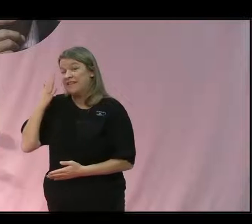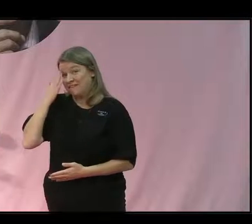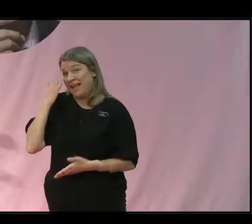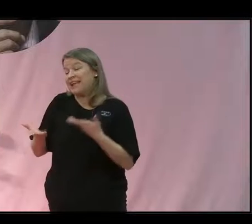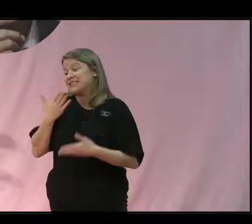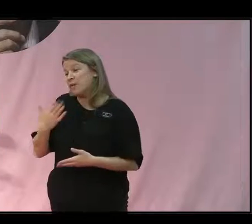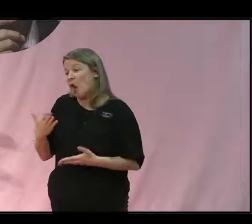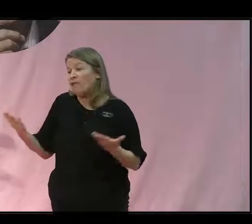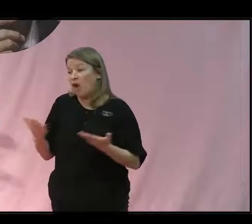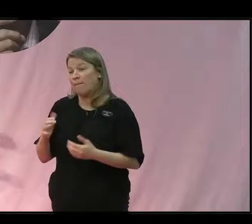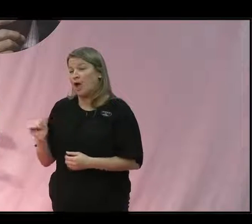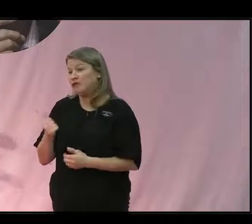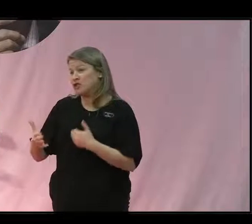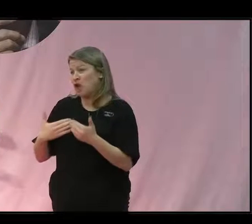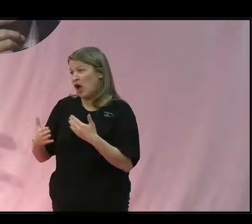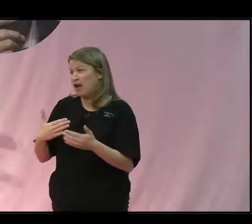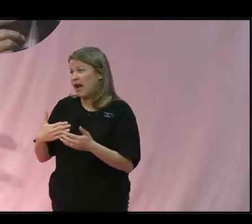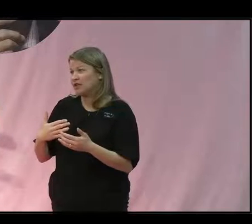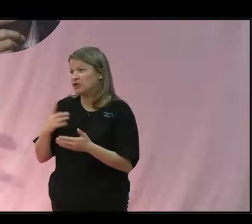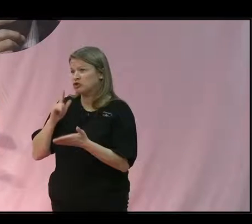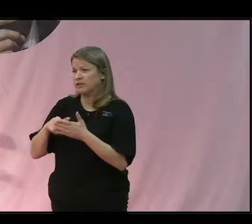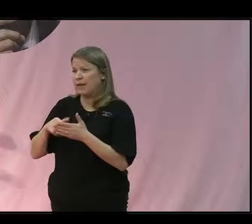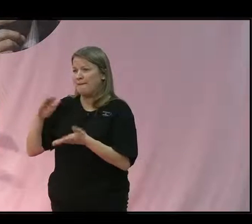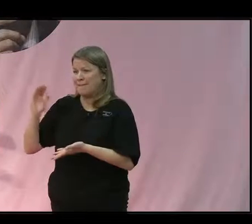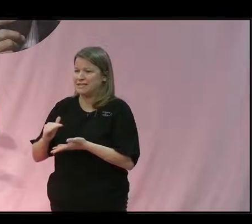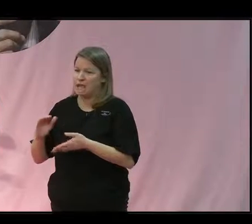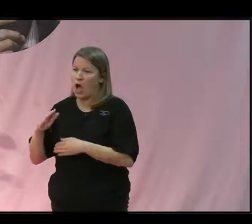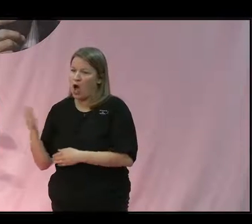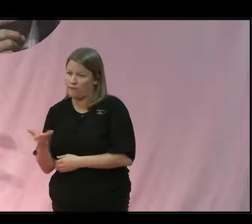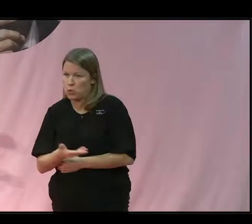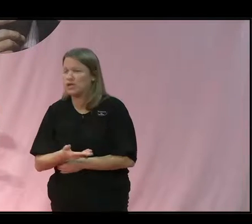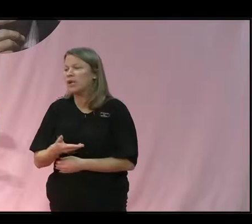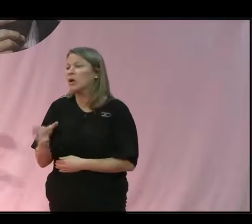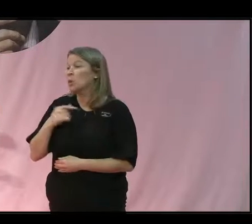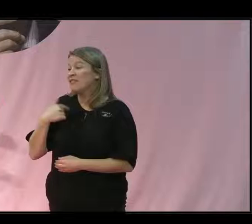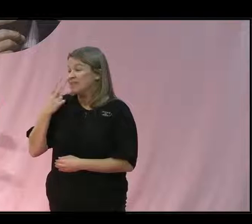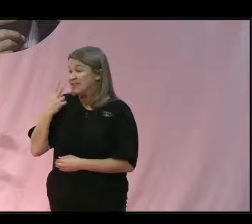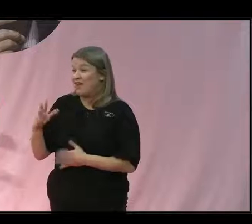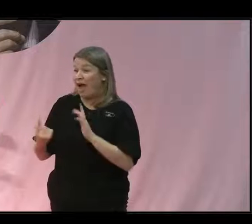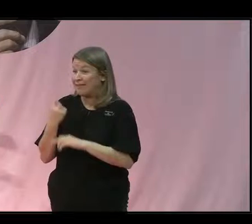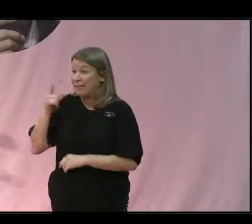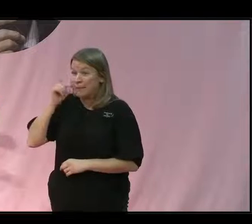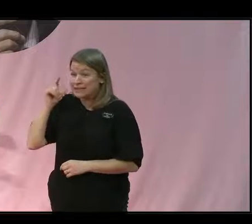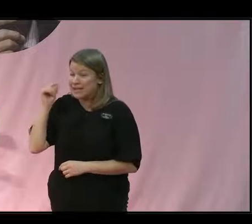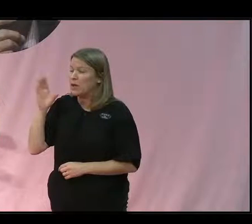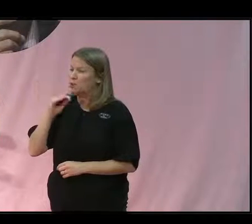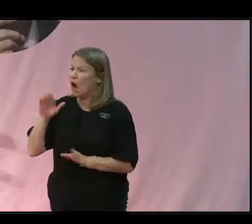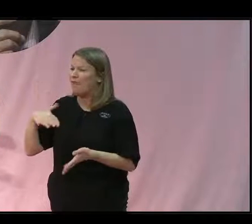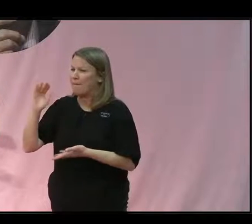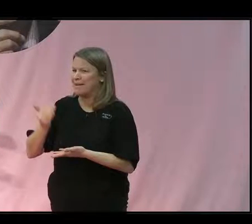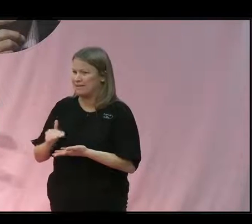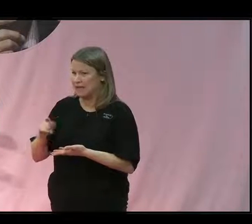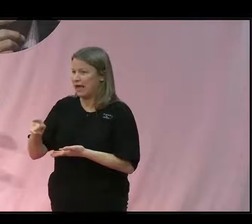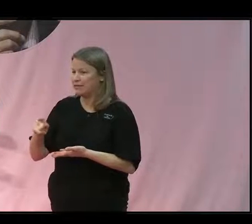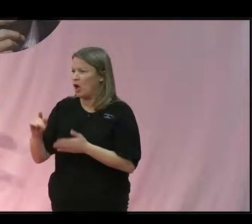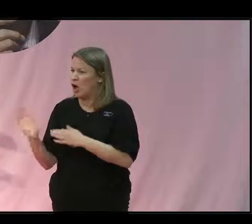vad som behöver göras för att minska avskogningen. Och där kan man ju titta då på det som hände i Brasilien när man faktiskt minskade avskogningen med som